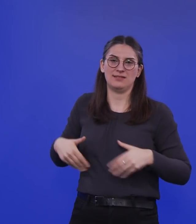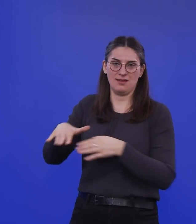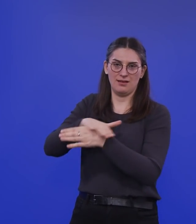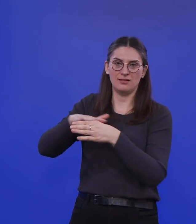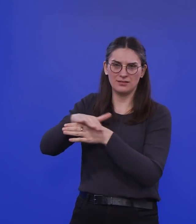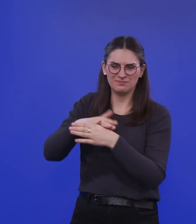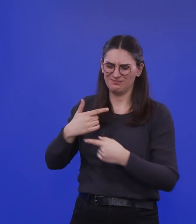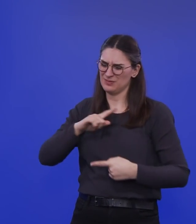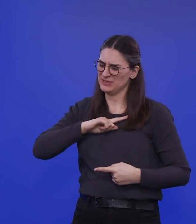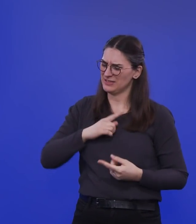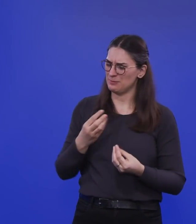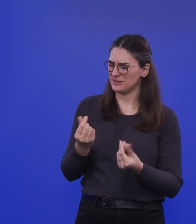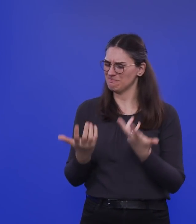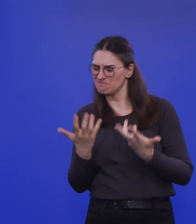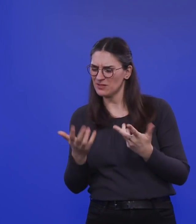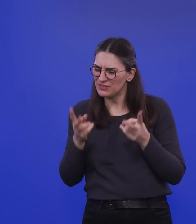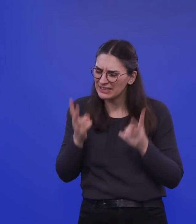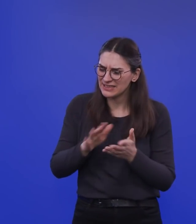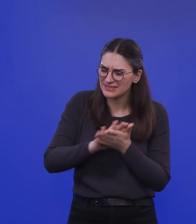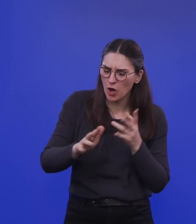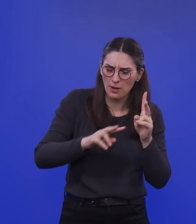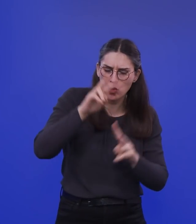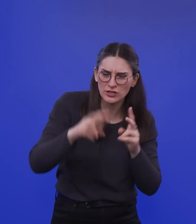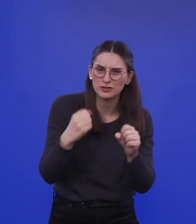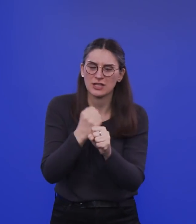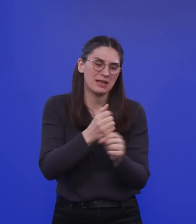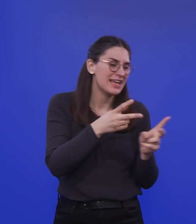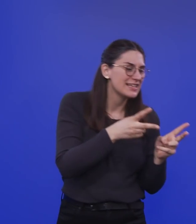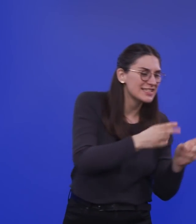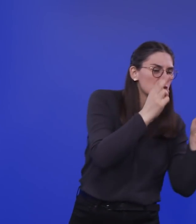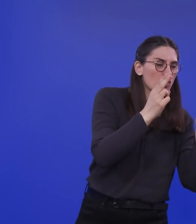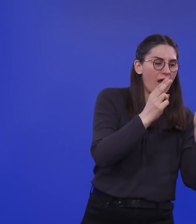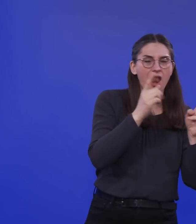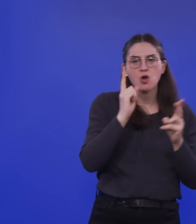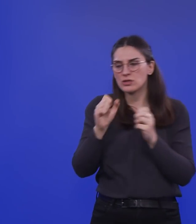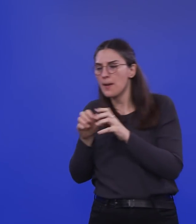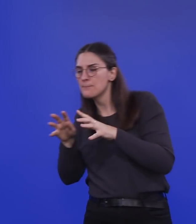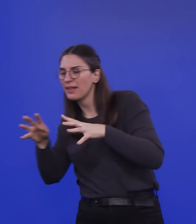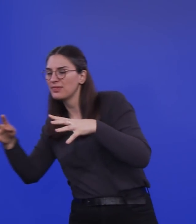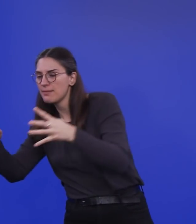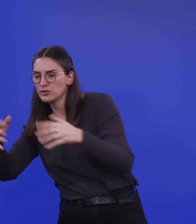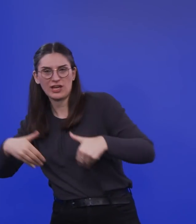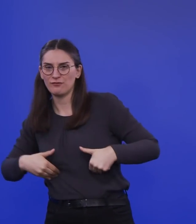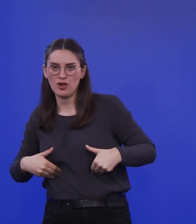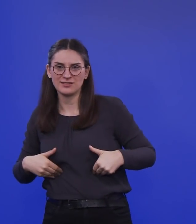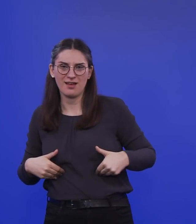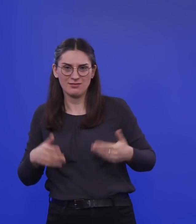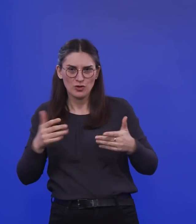nicht mal so richtig unterschieden wird zwischen saisonaler und pandemischer Influenza. Aber auch bei der pandemischen